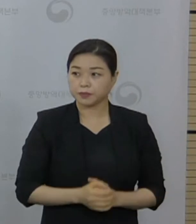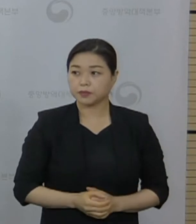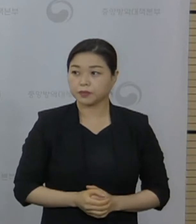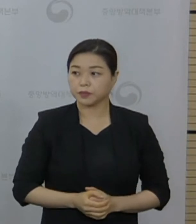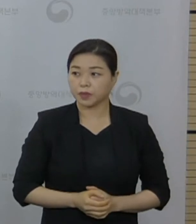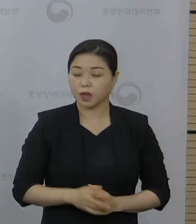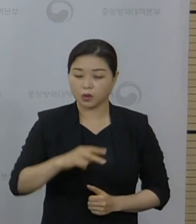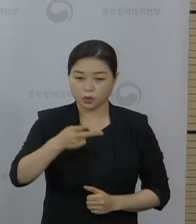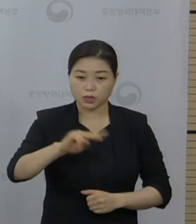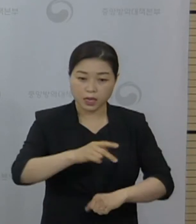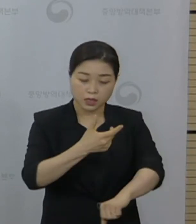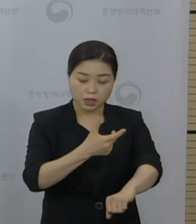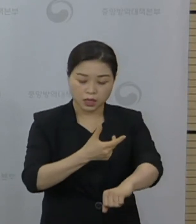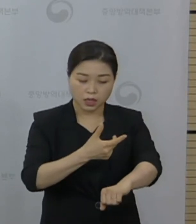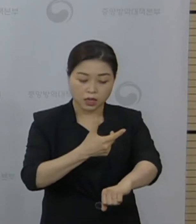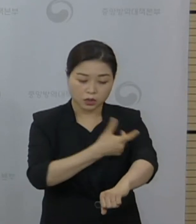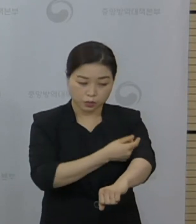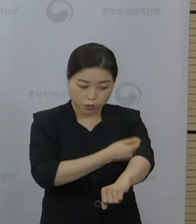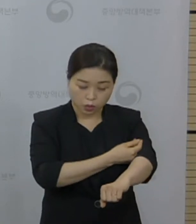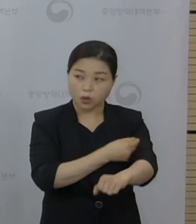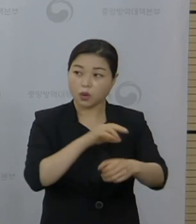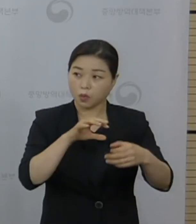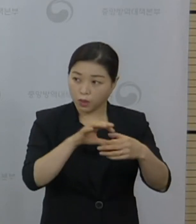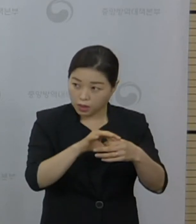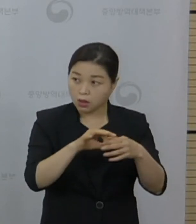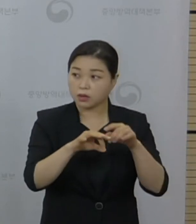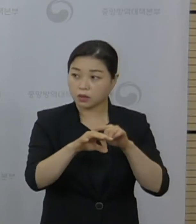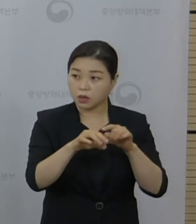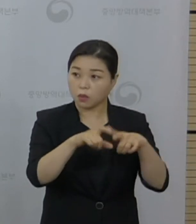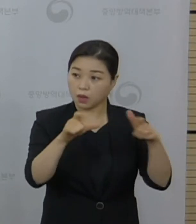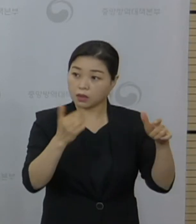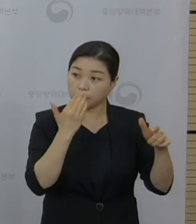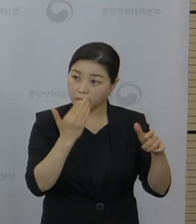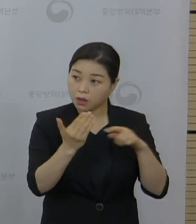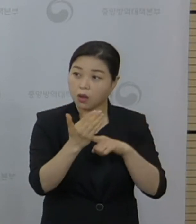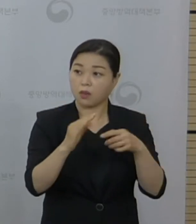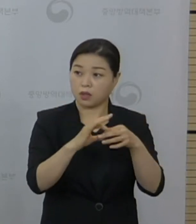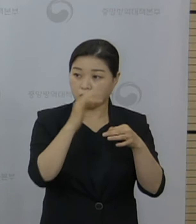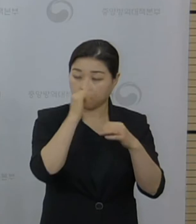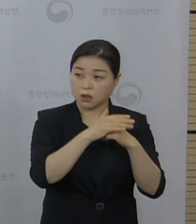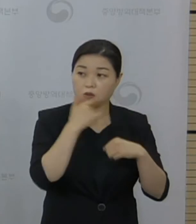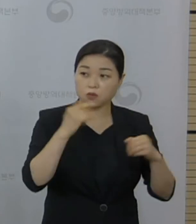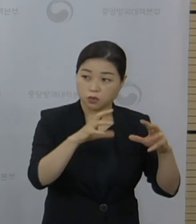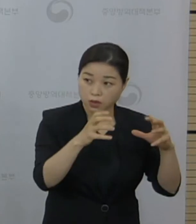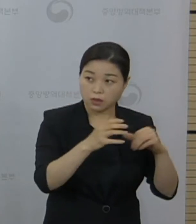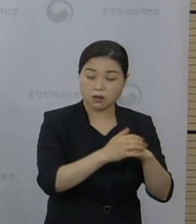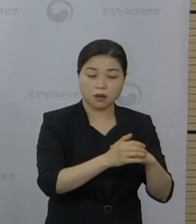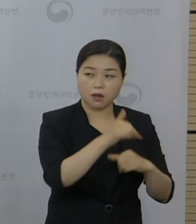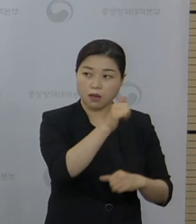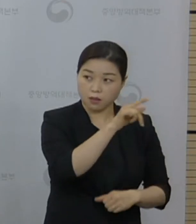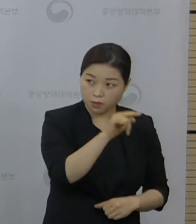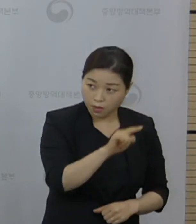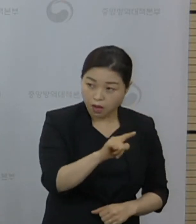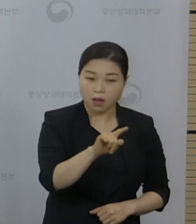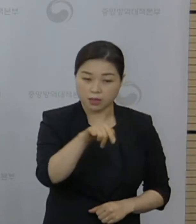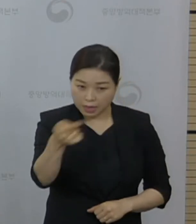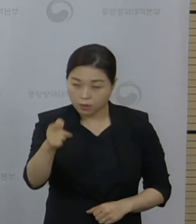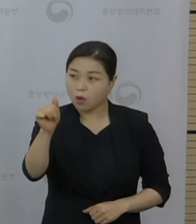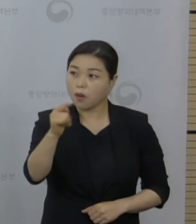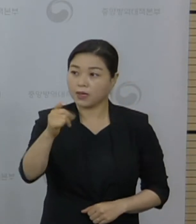임소영 기자님 영국에서 아스트라제네카를 맞고 화이자를 맞으면 아스트라만 2회 맞는 것보다